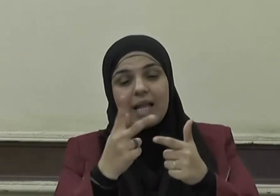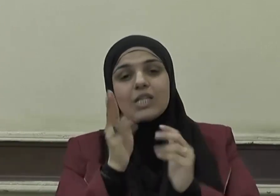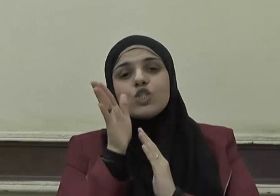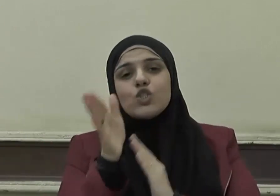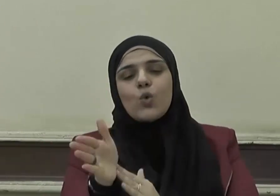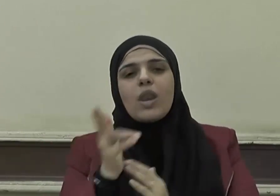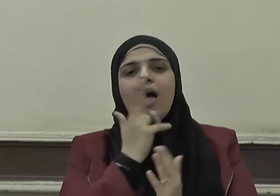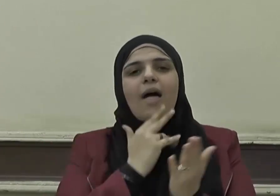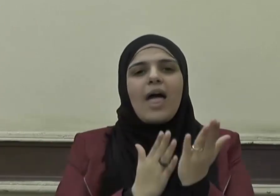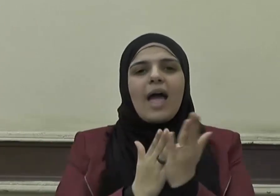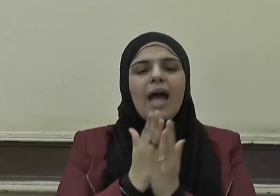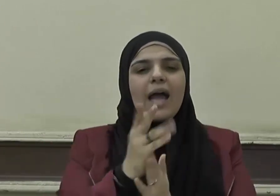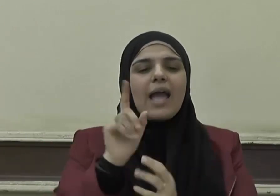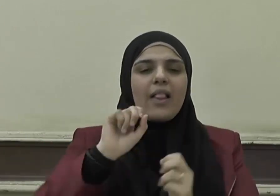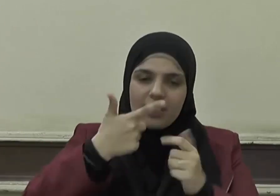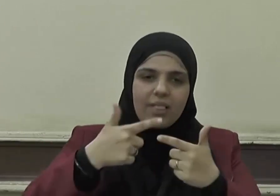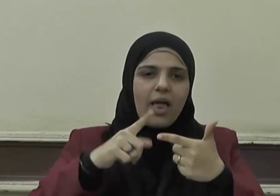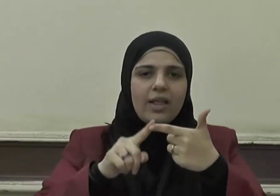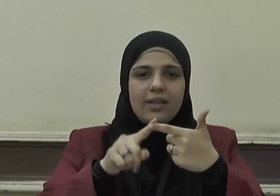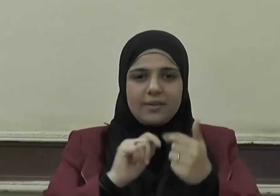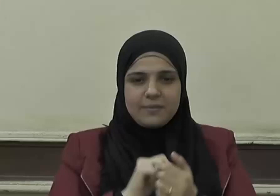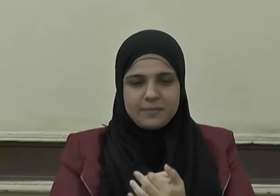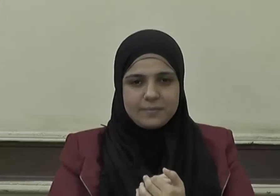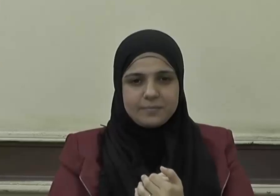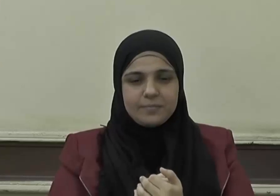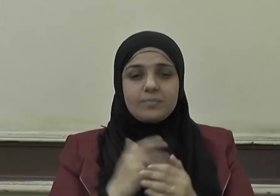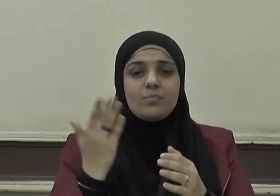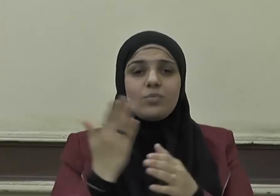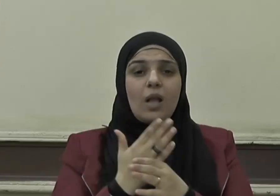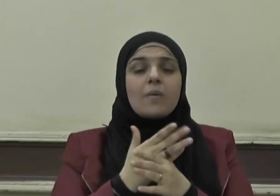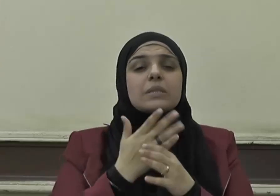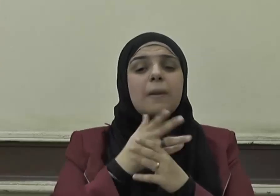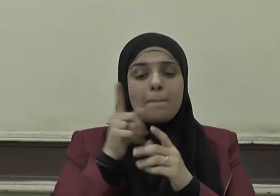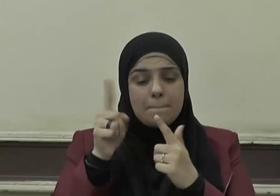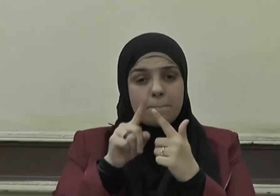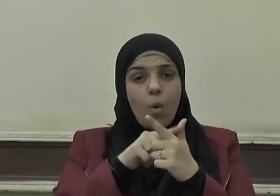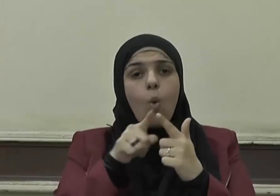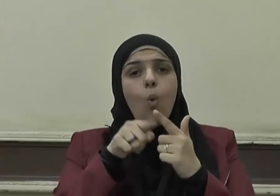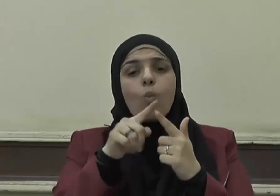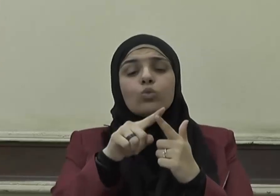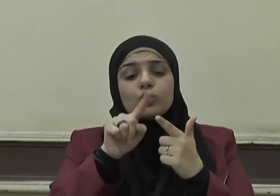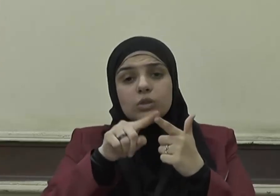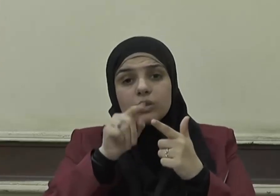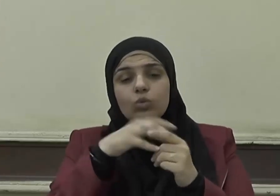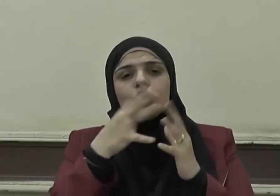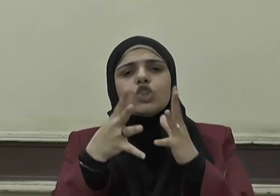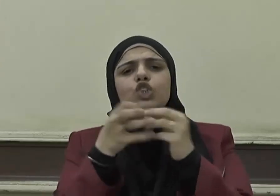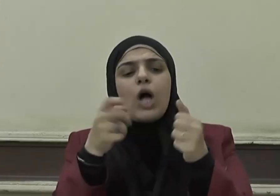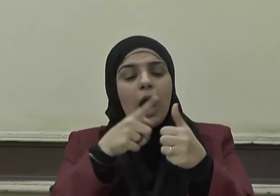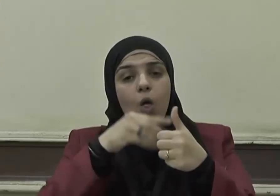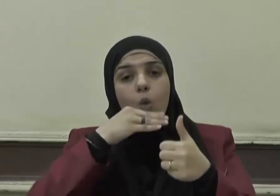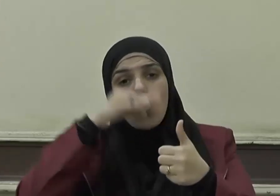المطهرة هي الأصل الثاني حيث إنها شارحة ومفسرة